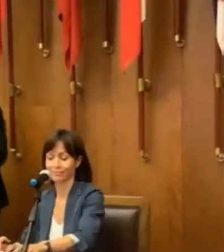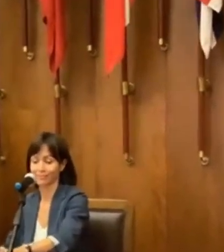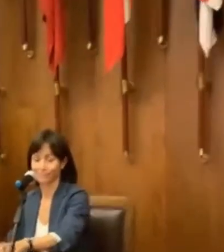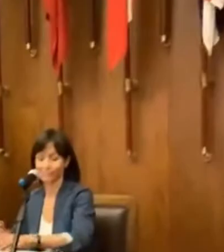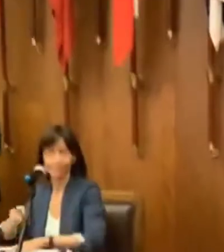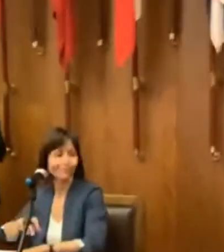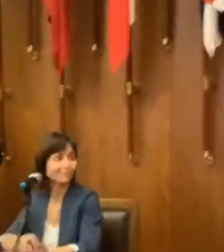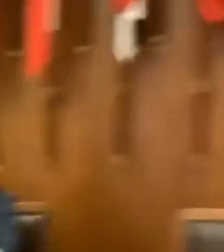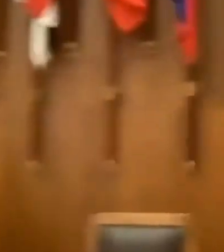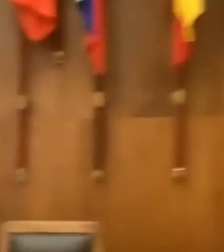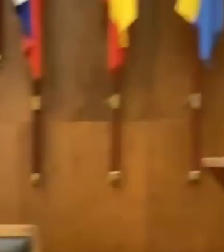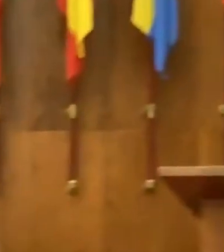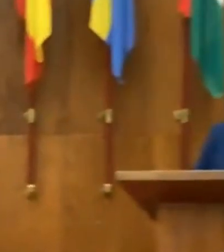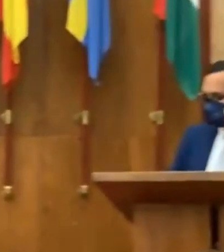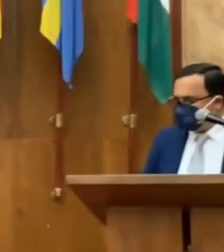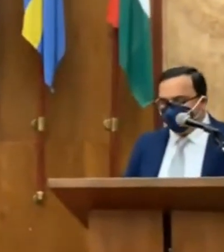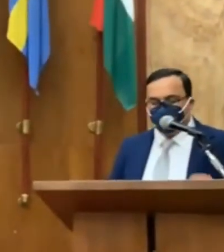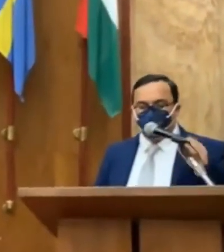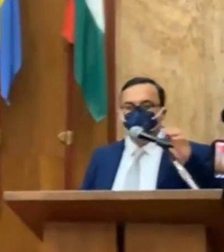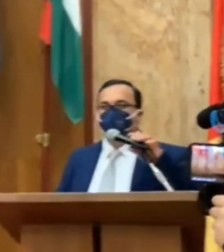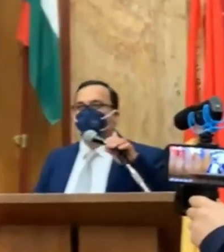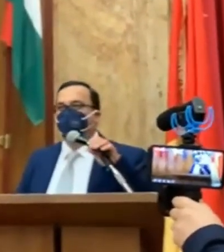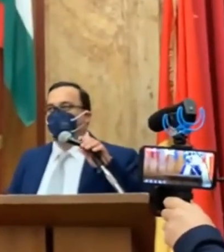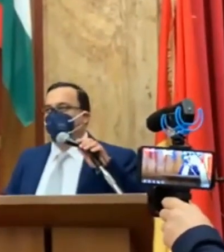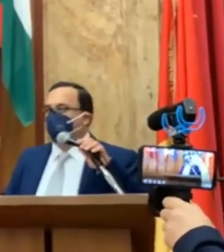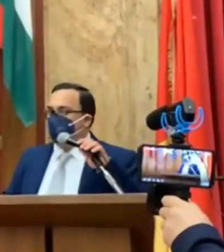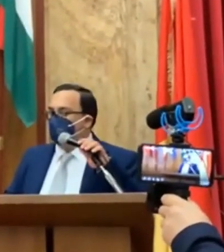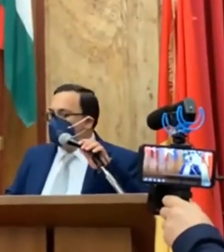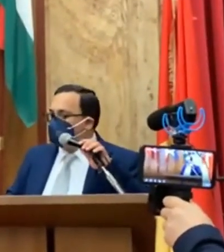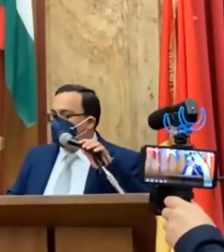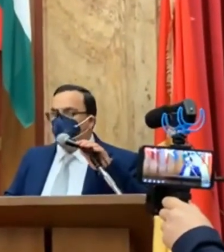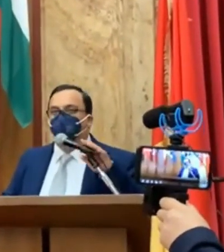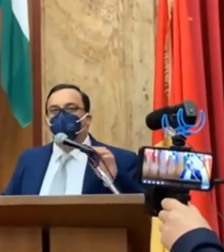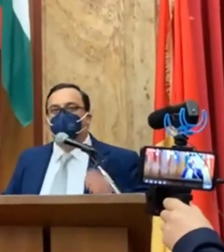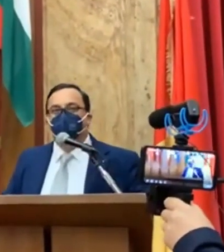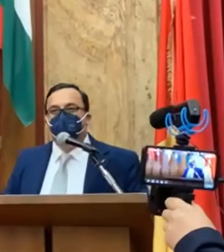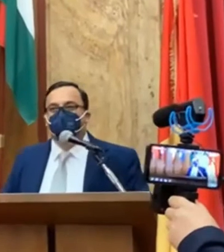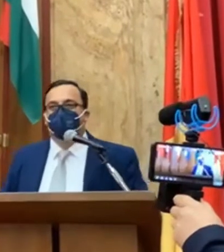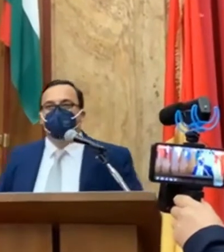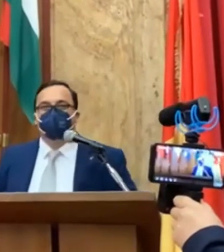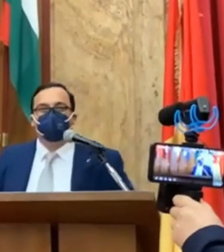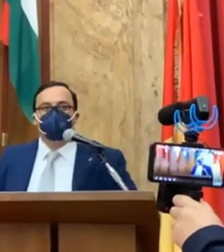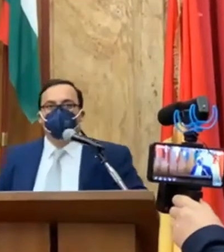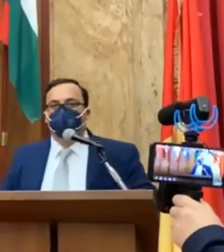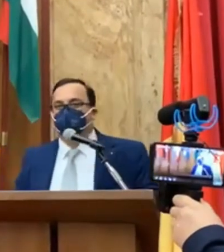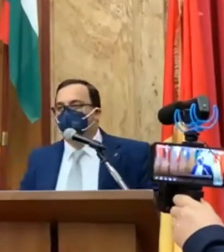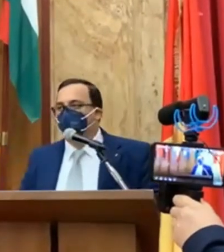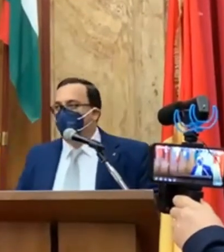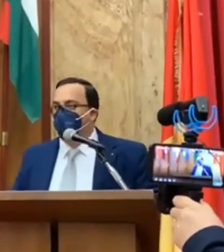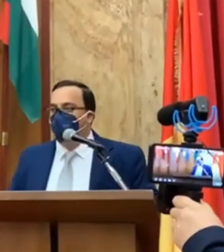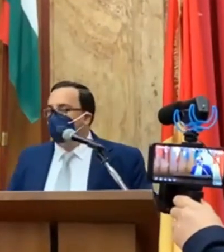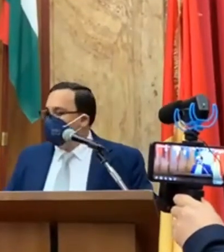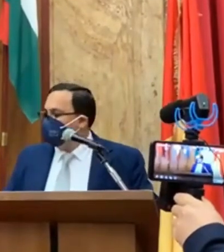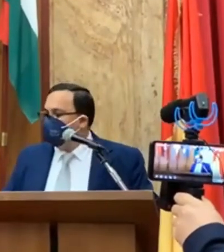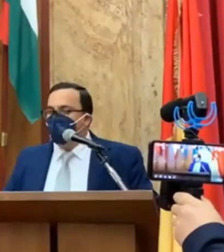'ingegnere Claudio Cardine. Prego, Presidente. Buongiorno a tutti, buongiorno Ministro. Io le porto il saluto